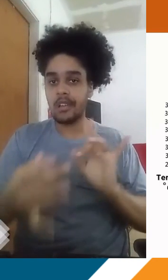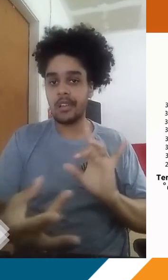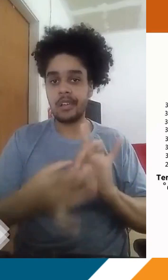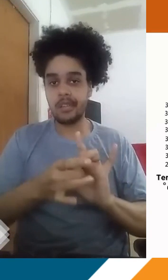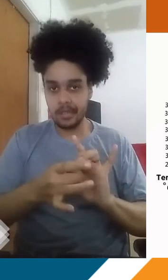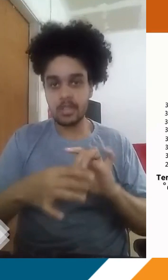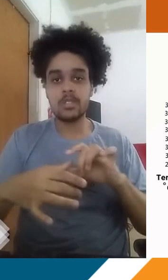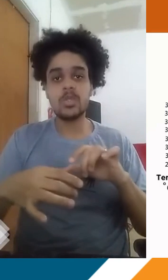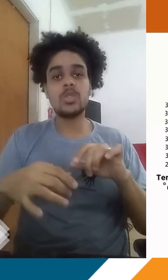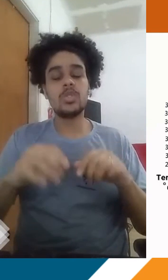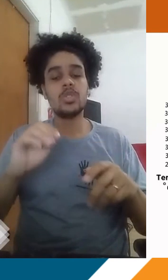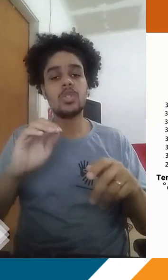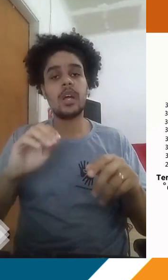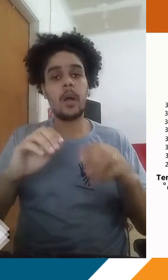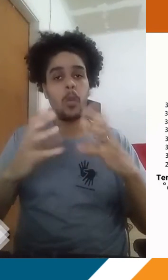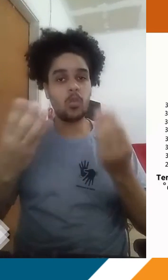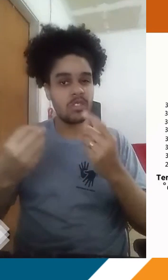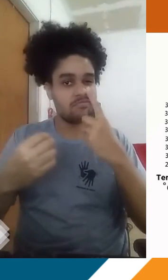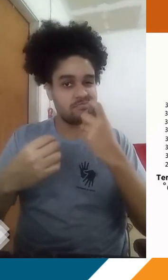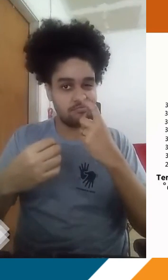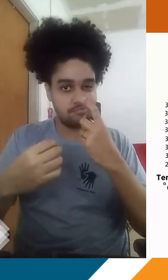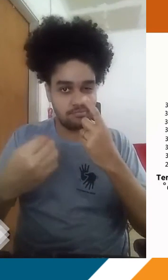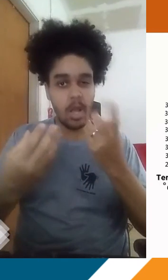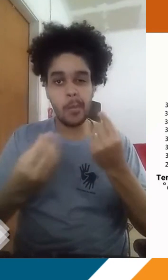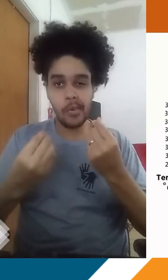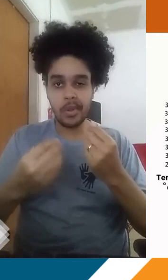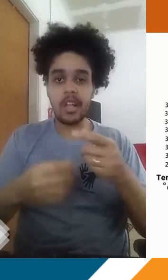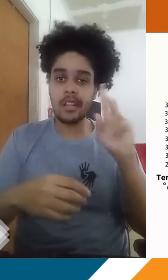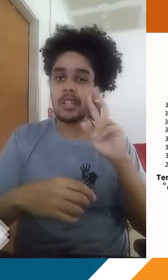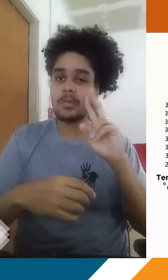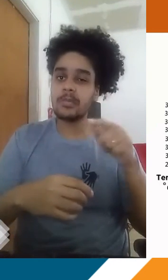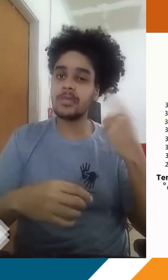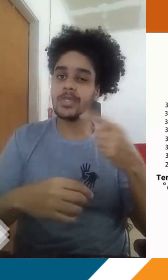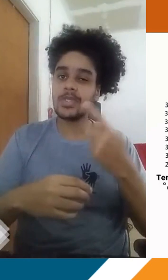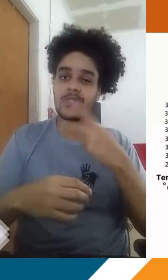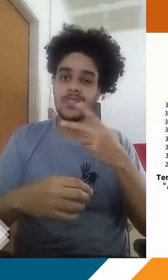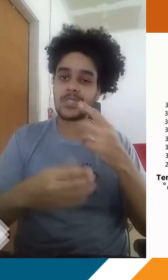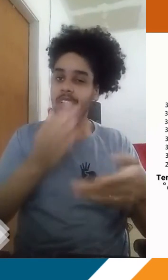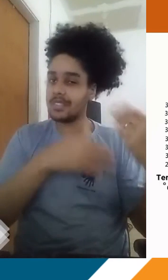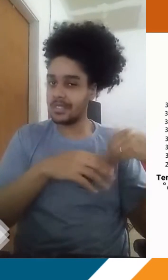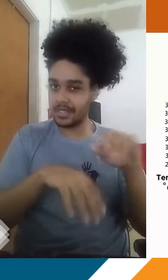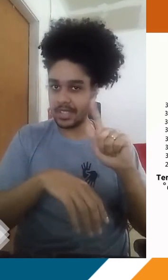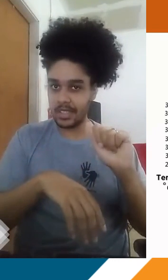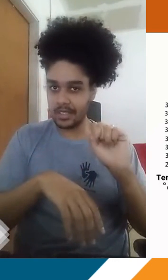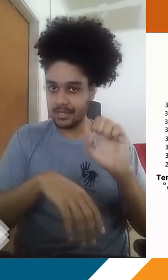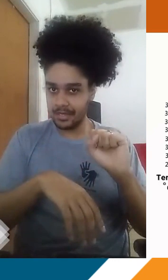geralmente estão associados a um nível de poluição muito grande. Lembra do que a gente falou lá atrás dos gases estufa?